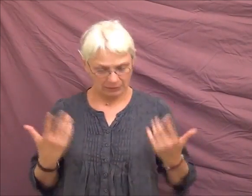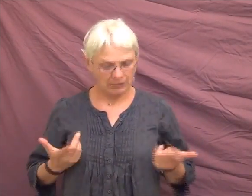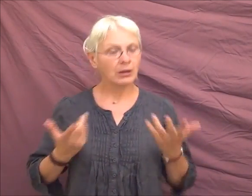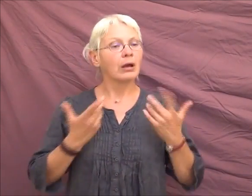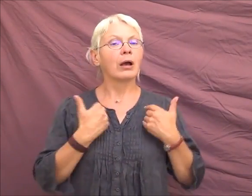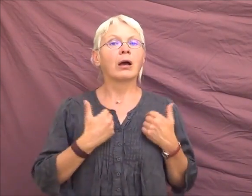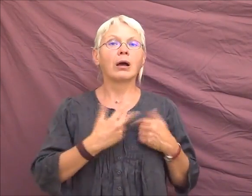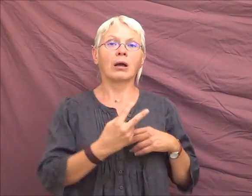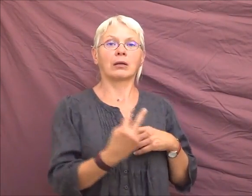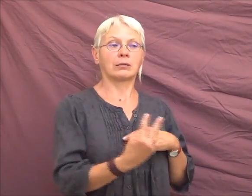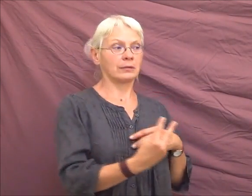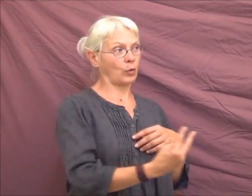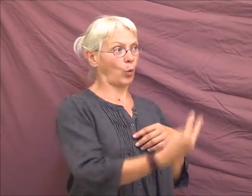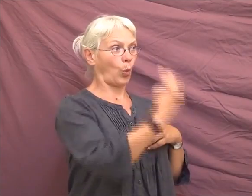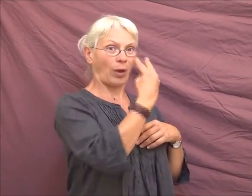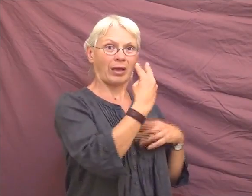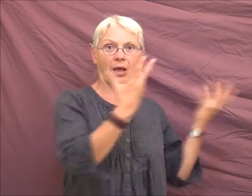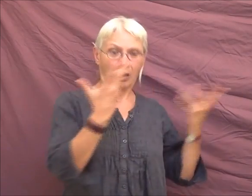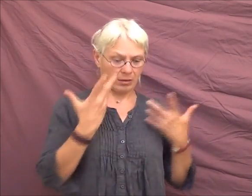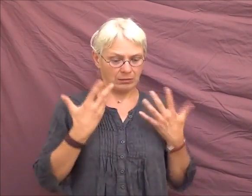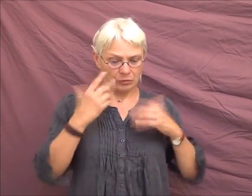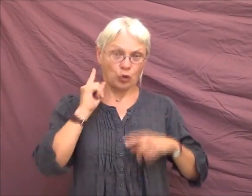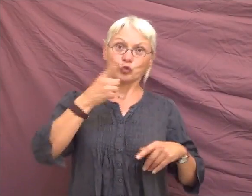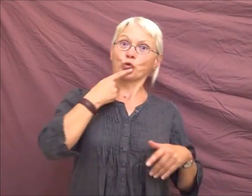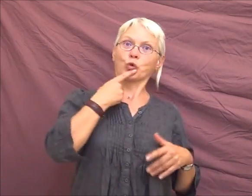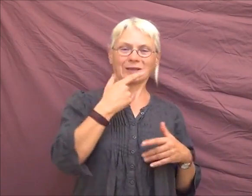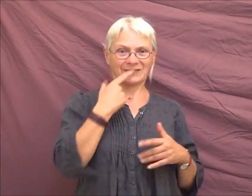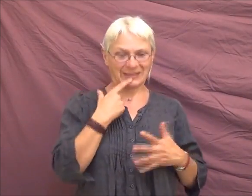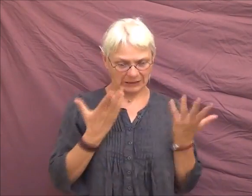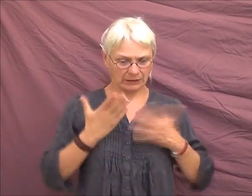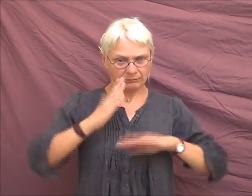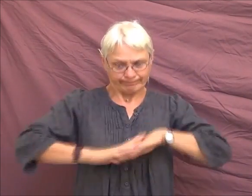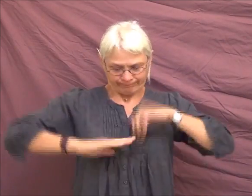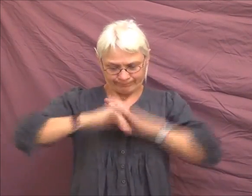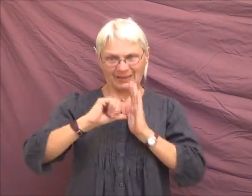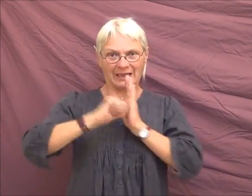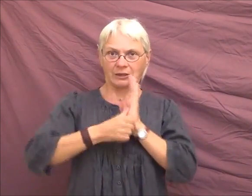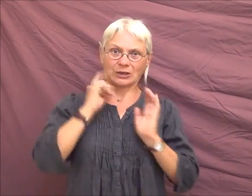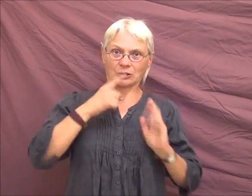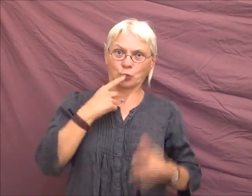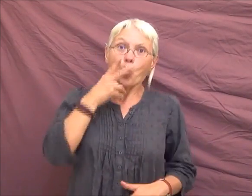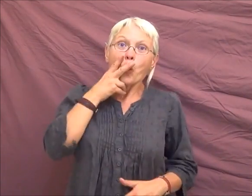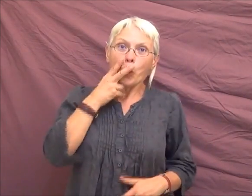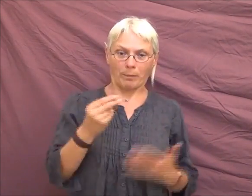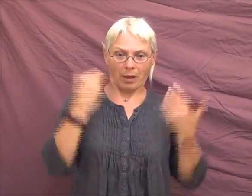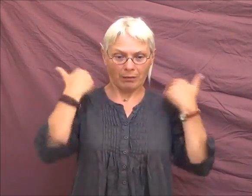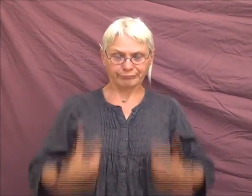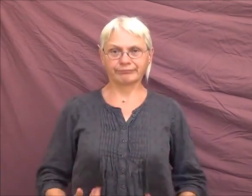être sourd, c'est quelque chose de social. on devient sourd. On voit bien que là, on a deux regards complètement différents.